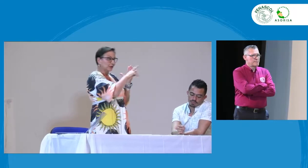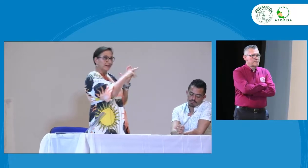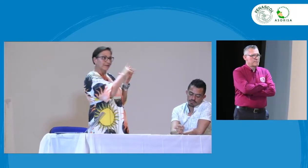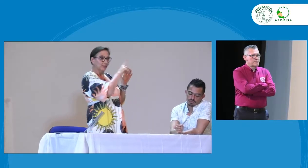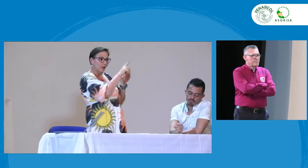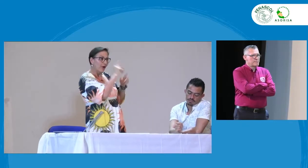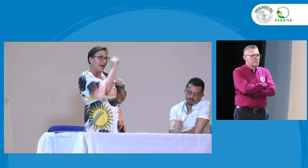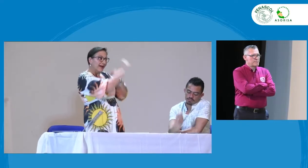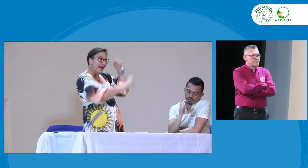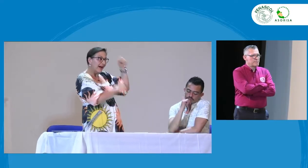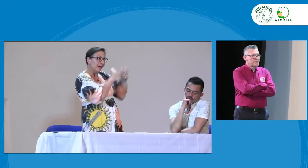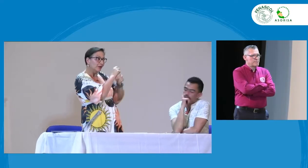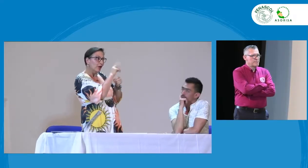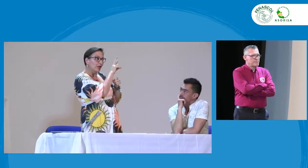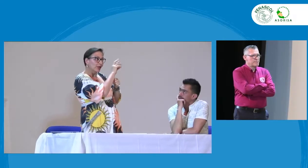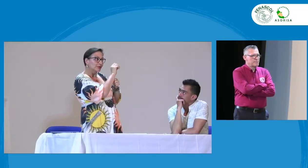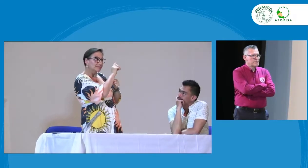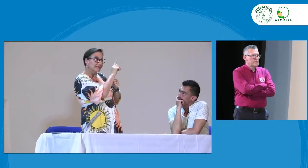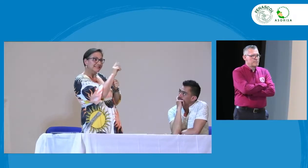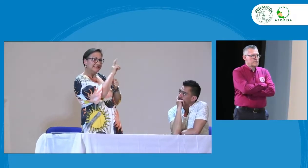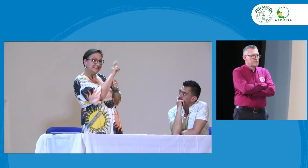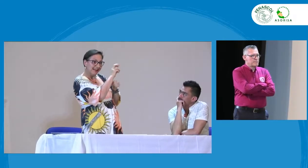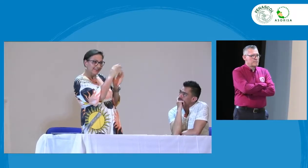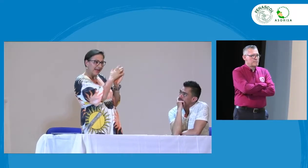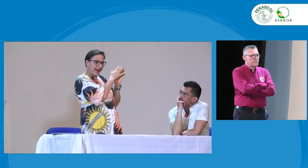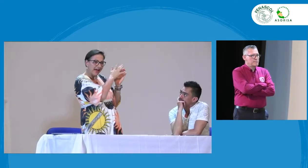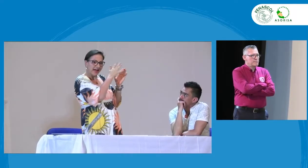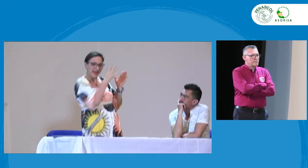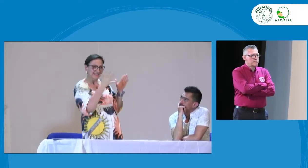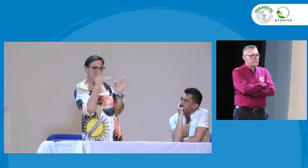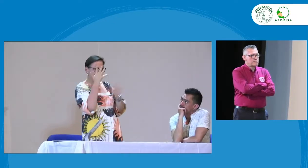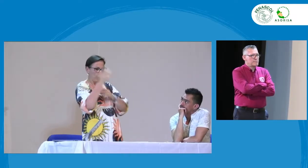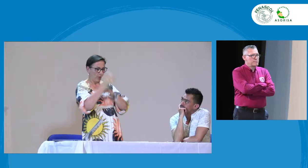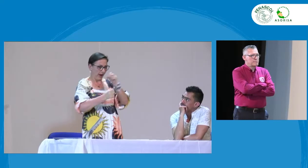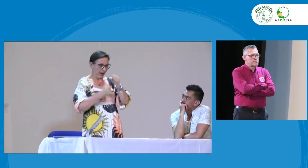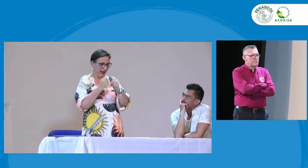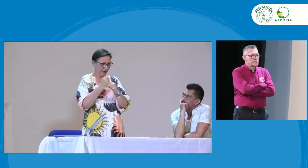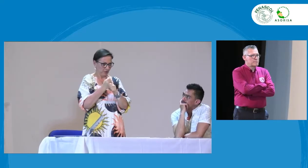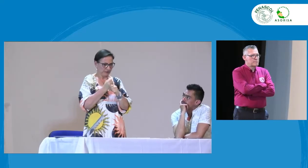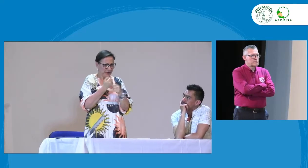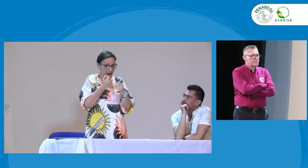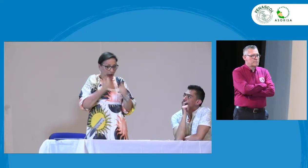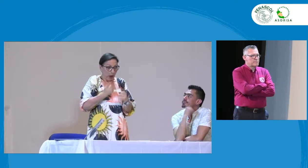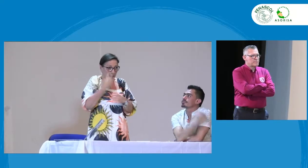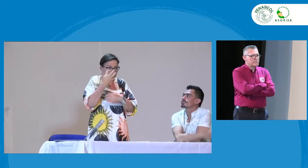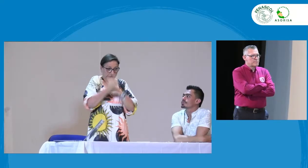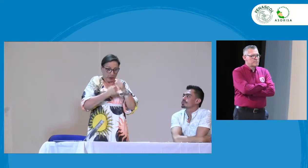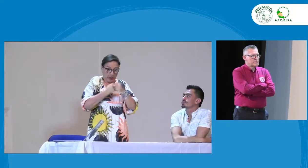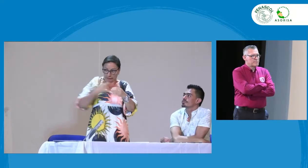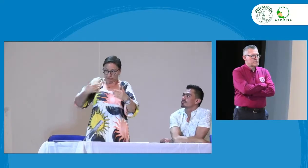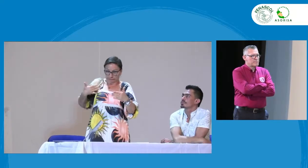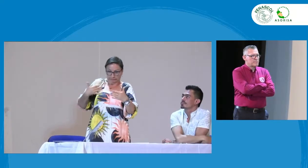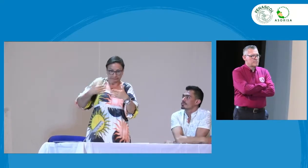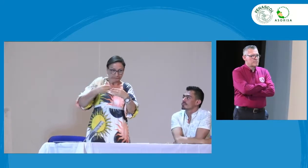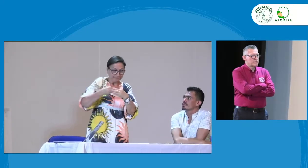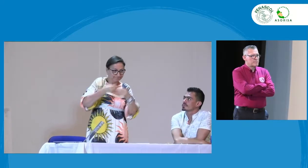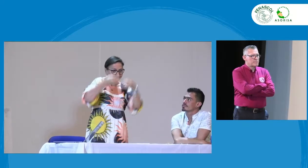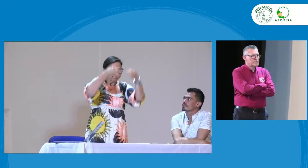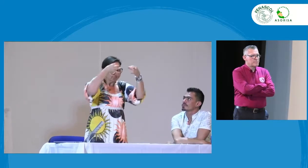razón de la falta de buenos perfiles. ¿Sí? Y es importante pensarnos desde la expedición del